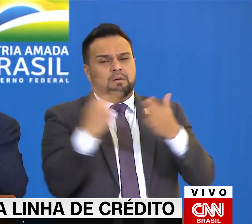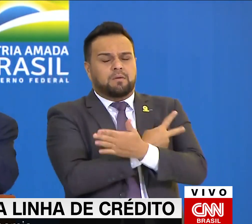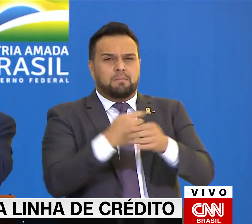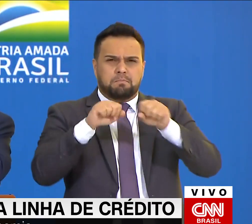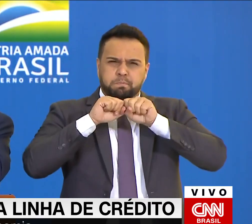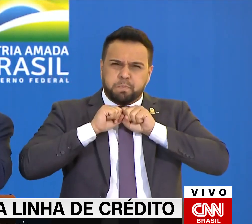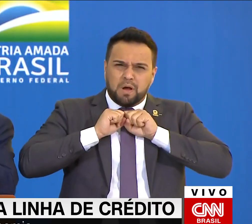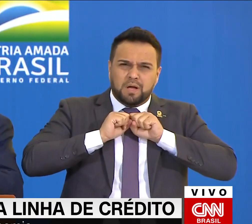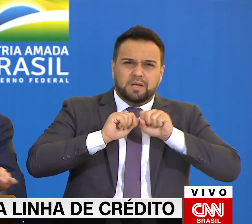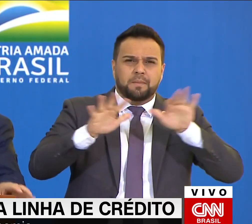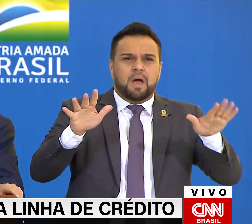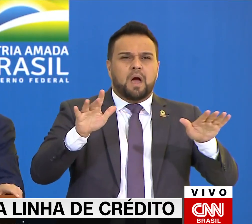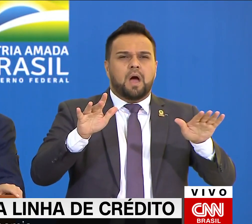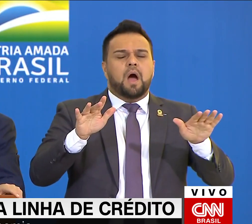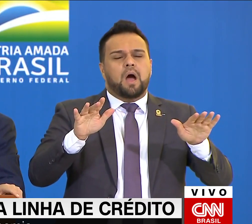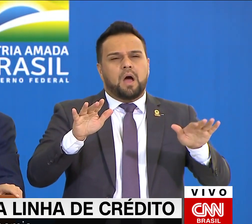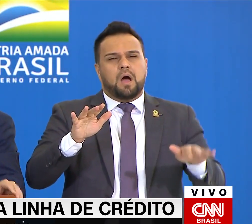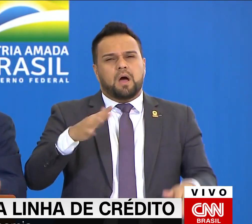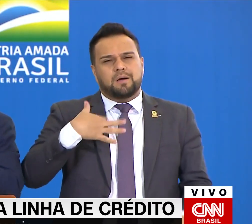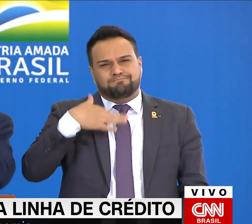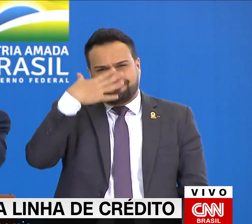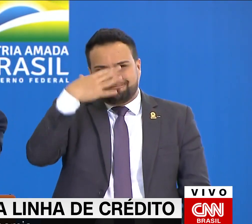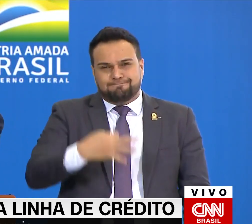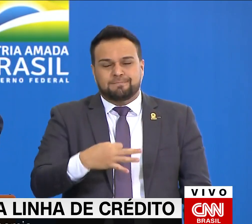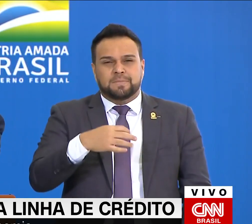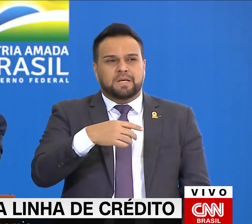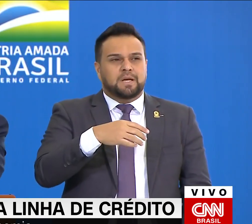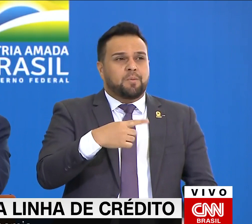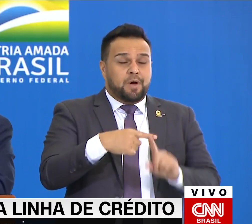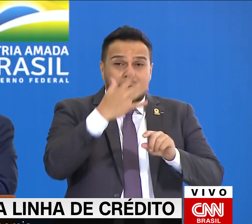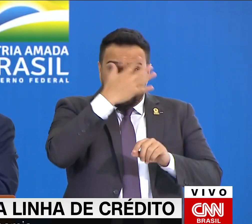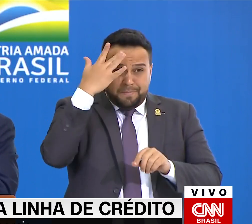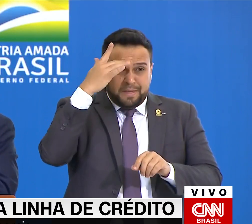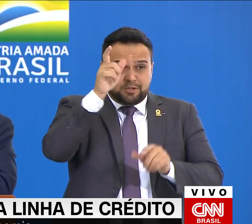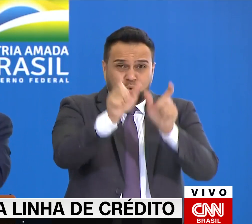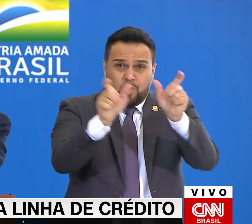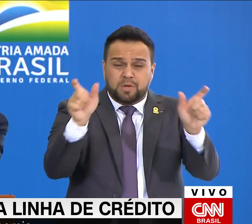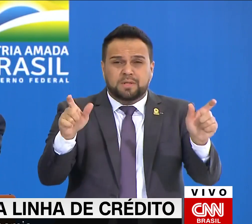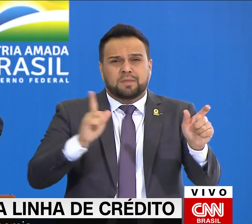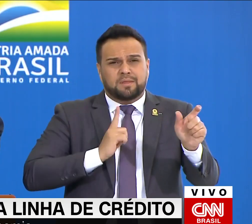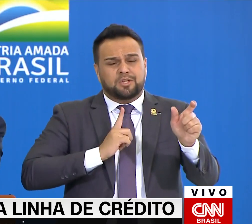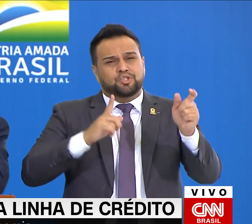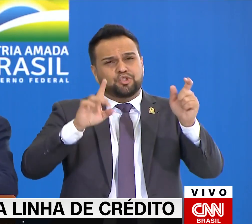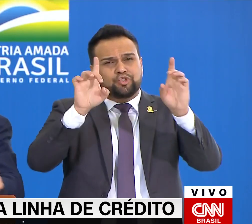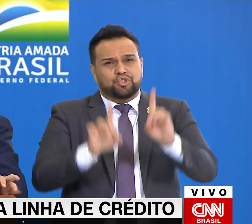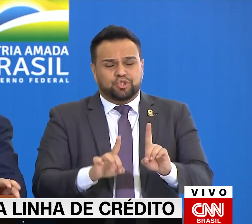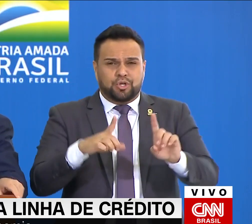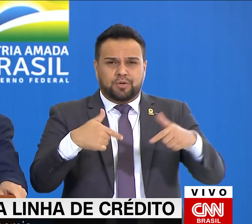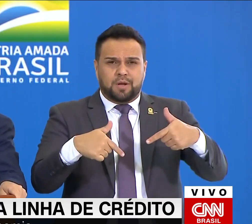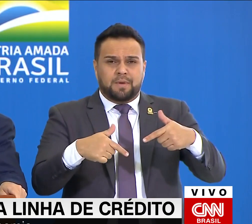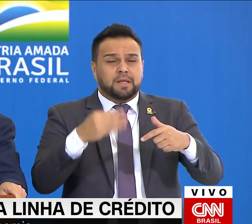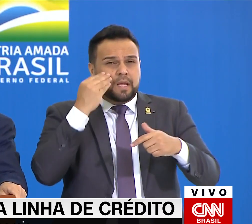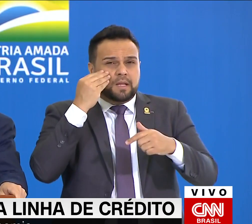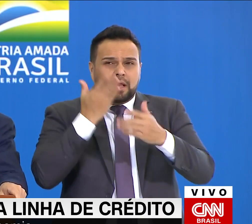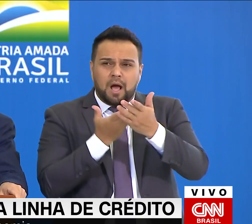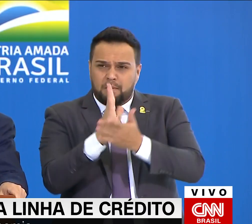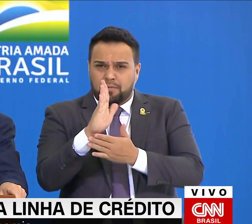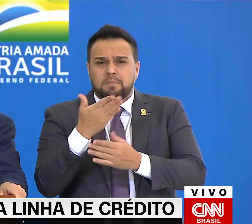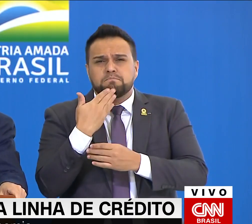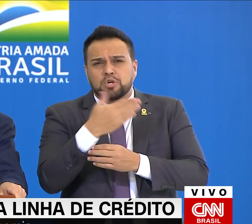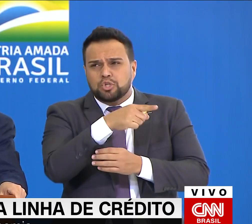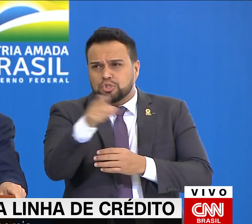reconhecermos a existência deles. E eles têm direito ao trabalho. Nós estamos tentando aprovar e eu peço apoio